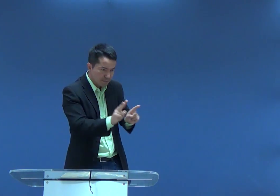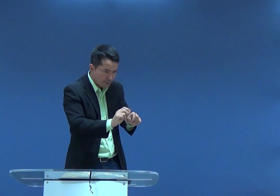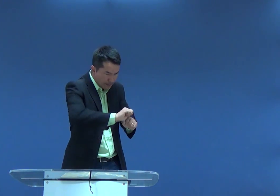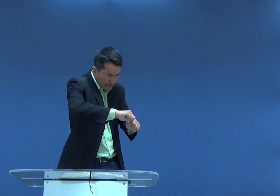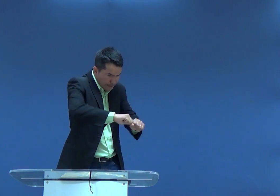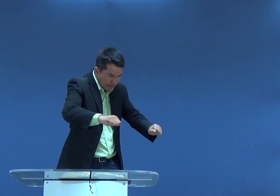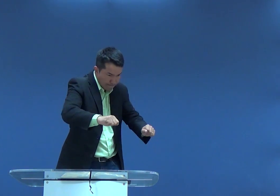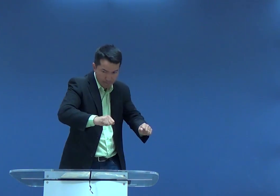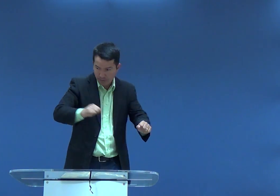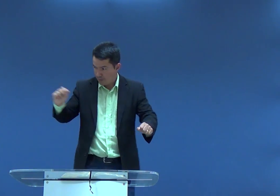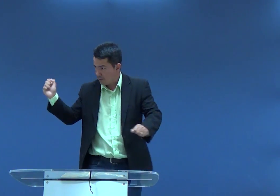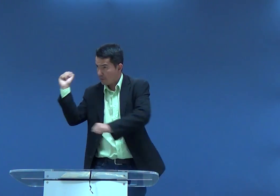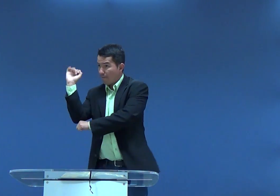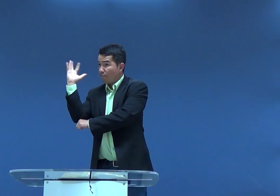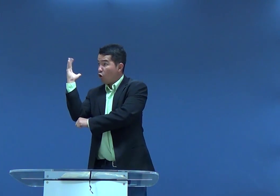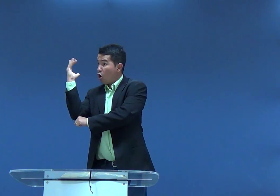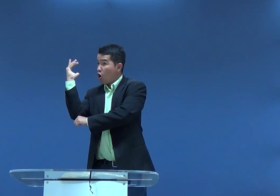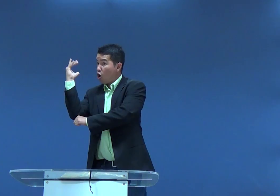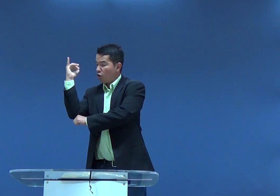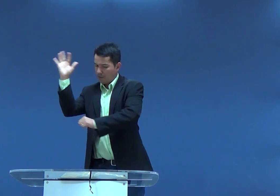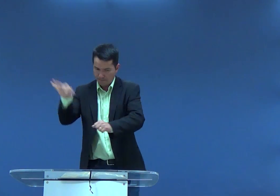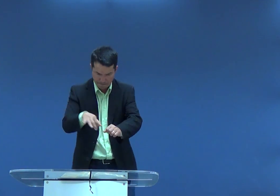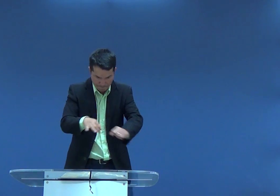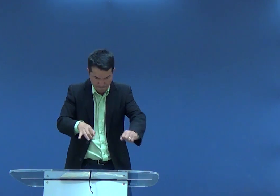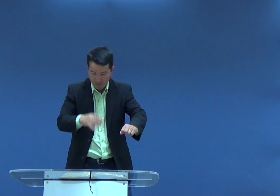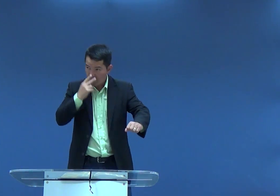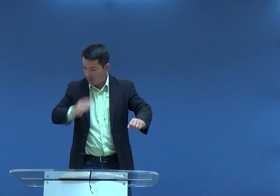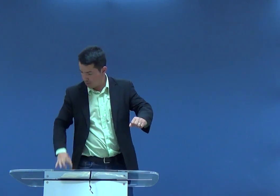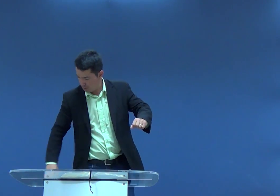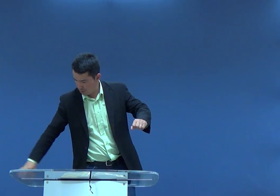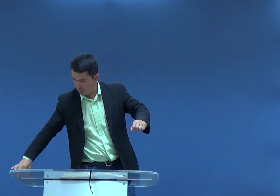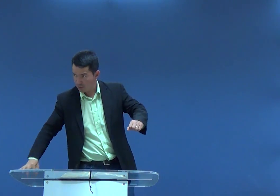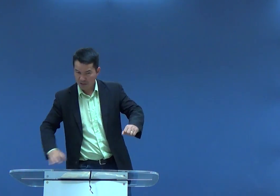juntou-lhes de dois em dois, prendeu elas pelo rabo,